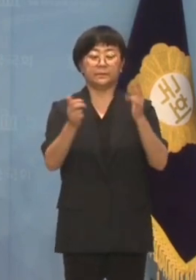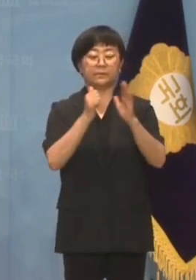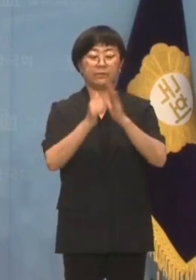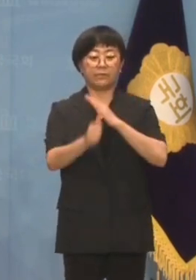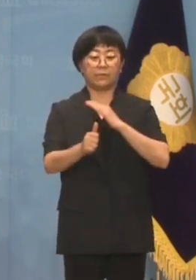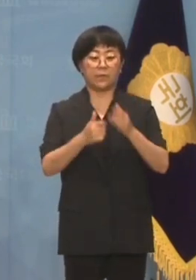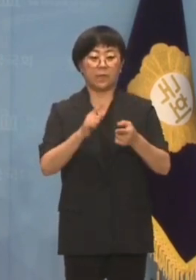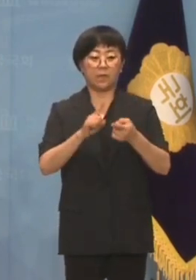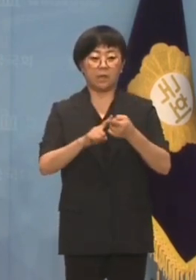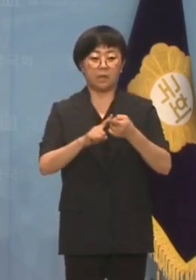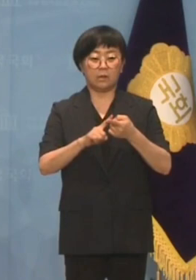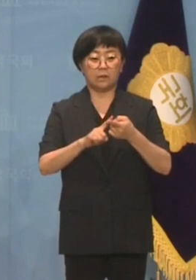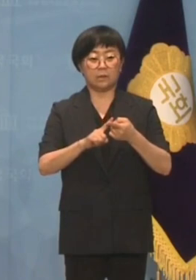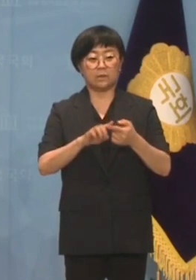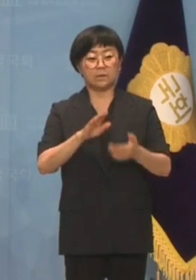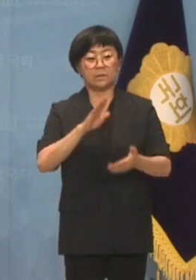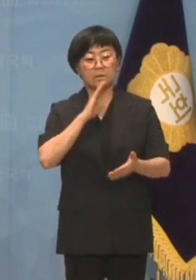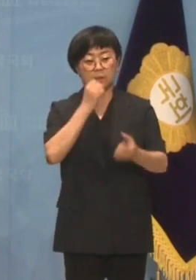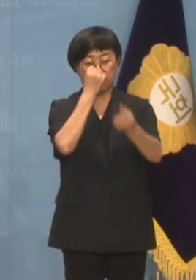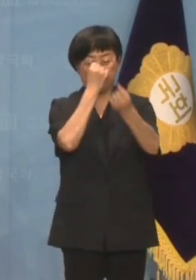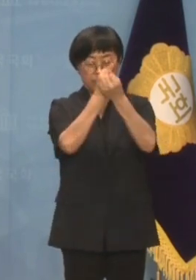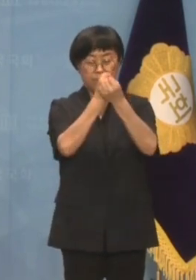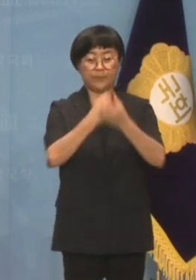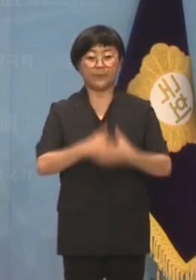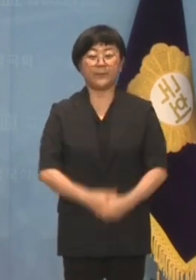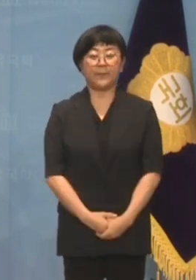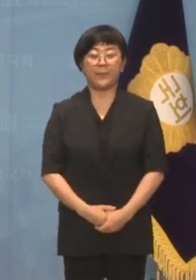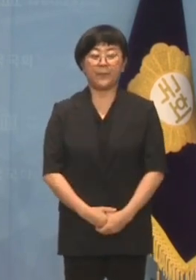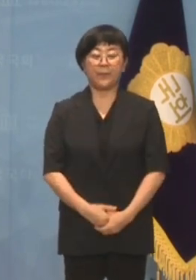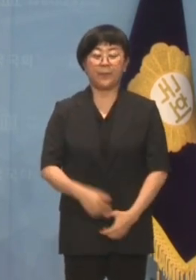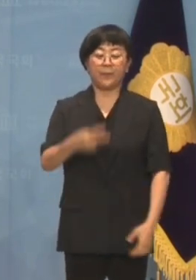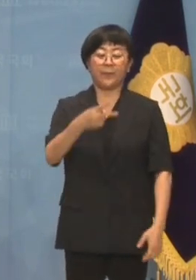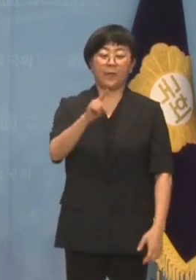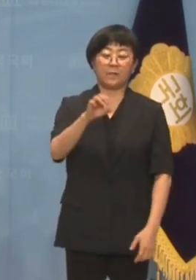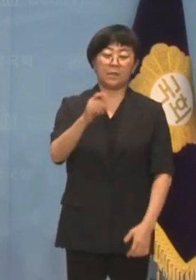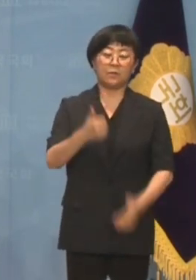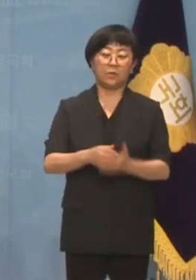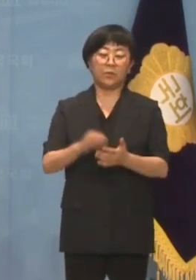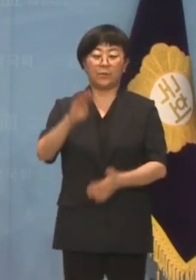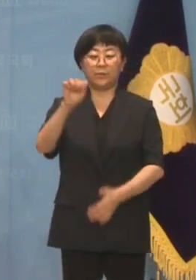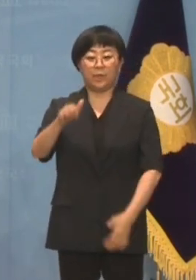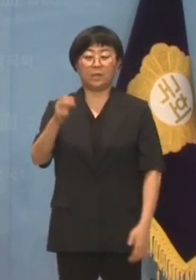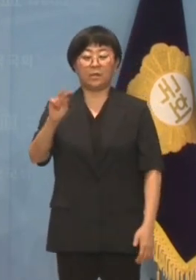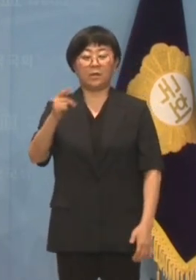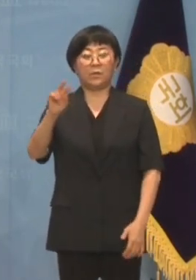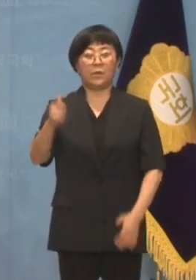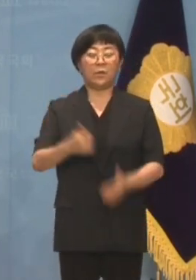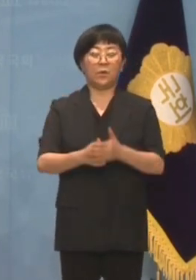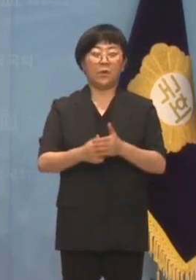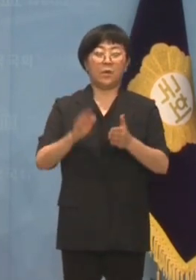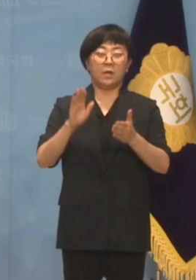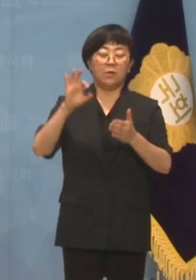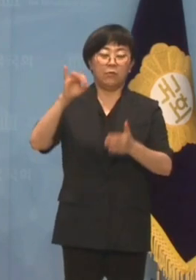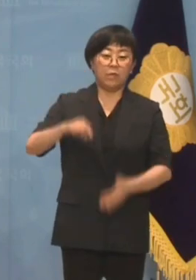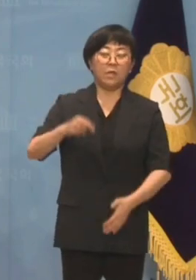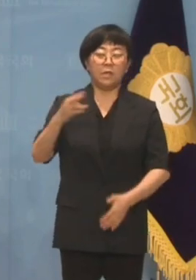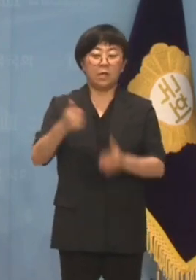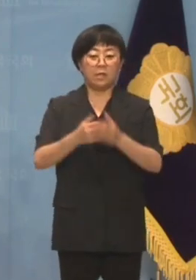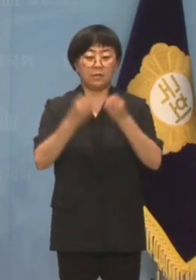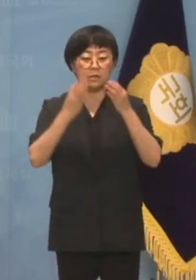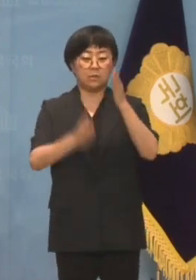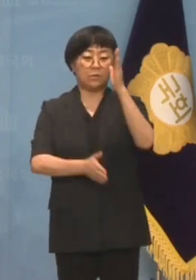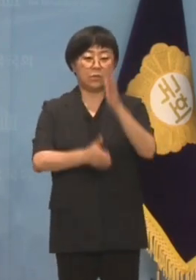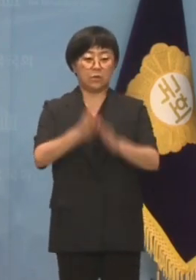대표에게 염치라는 건 없나 봅니다. 대장동, 백현동, 위례신도시 개발 비리,